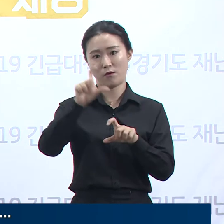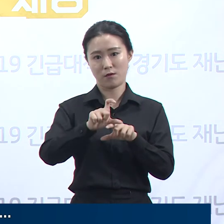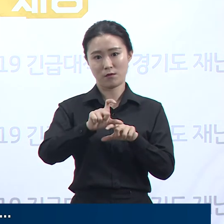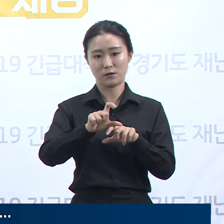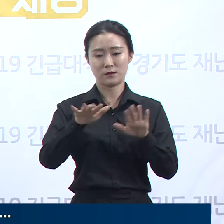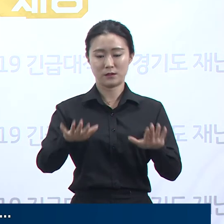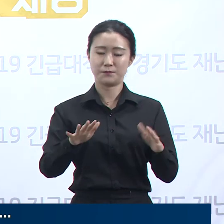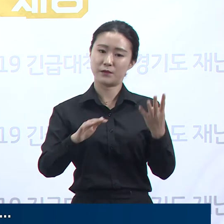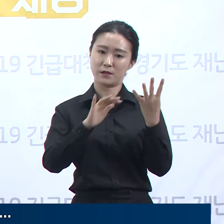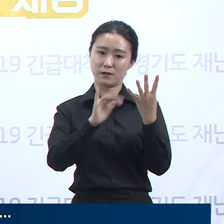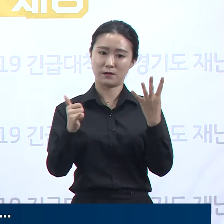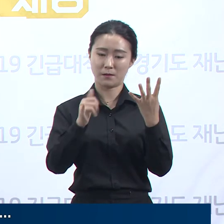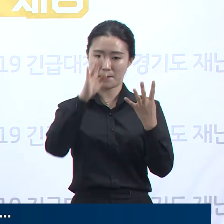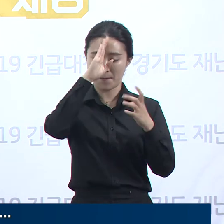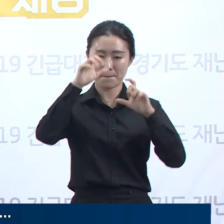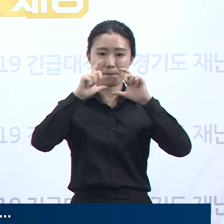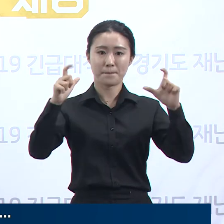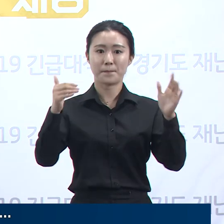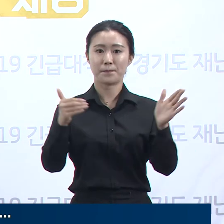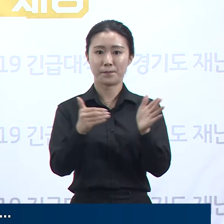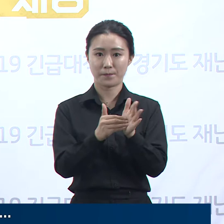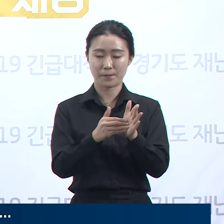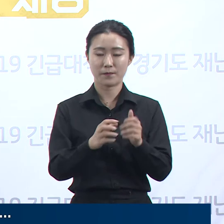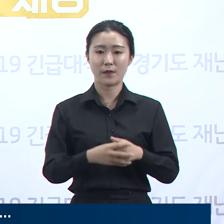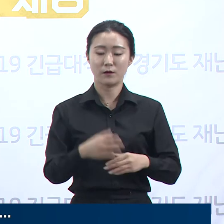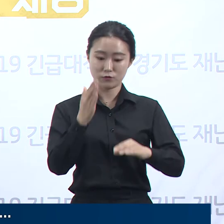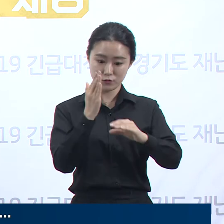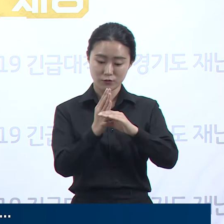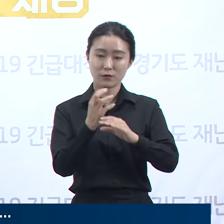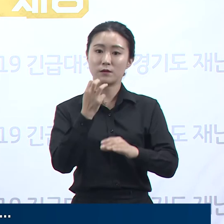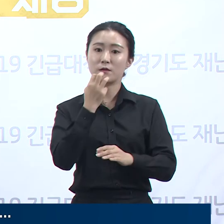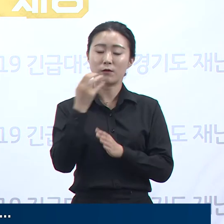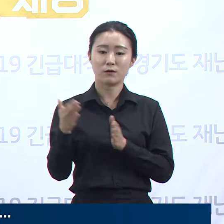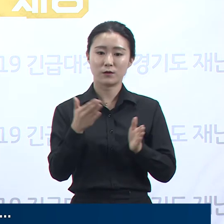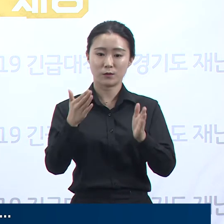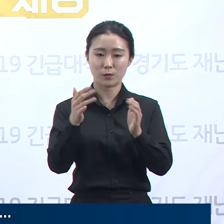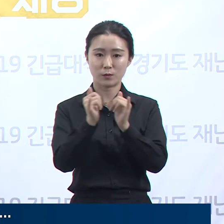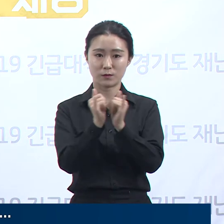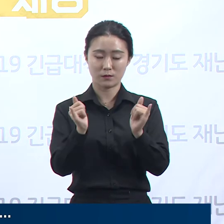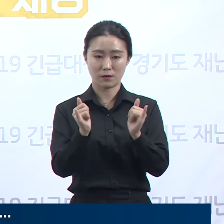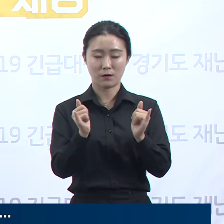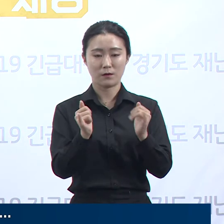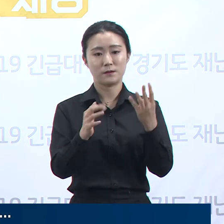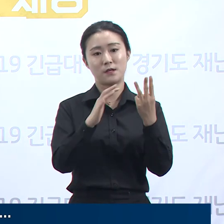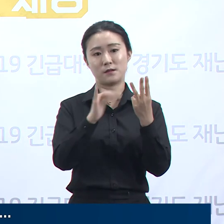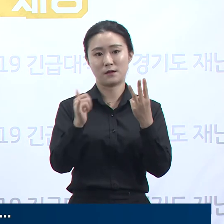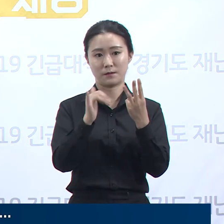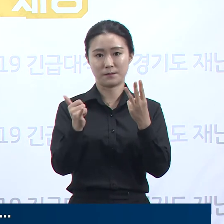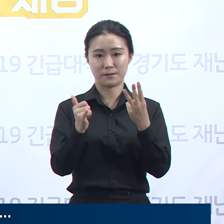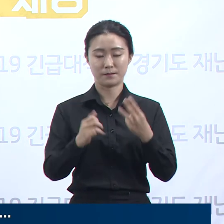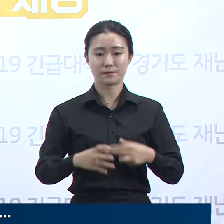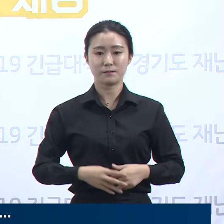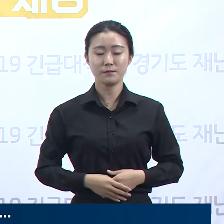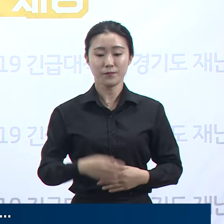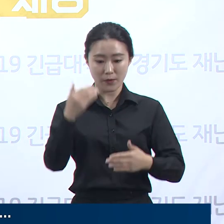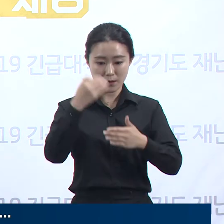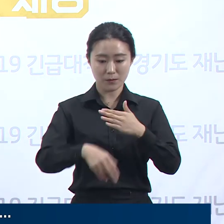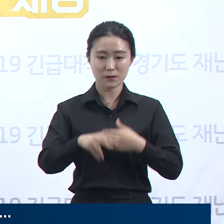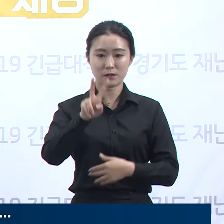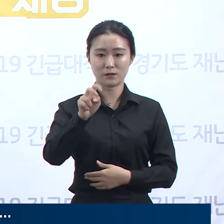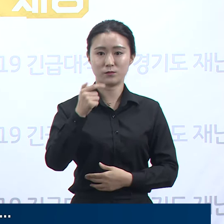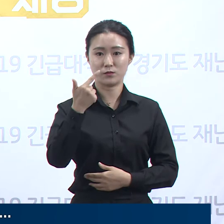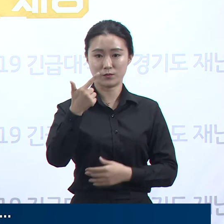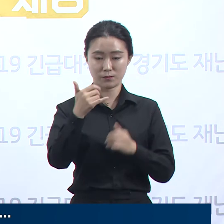확진자는 총 4명이며 이 중 도내 확진자는 3명입니다. 나머지 26명은 음성 판정되어 20명은